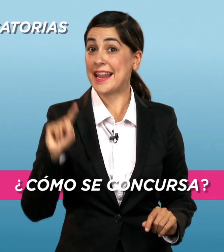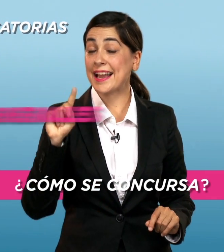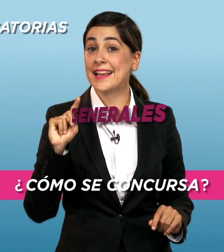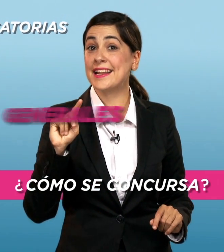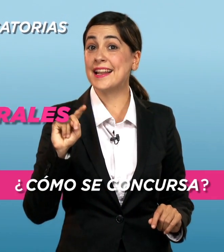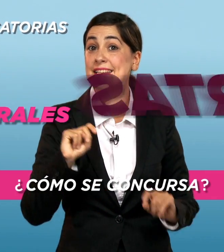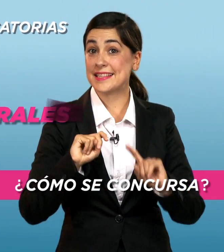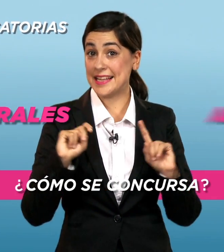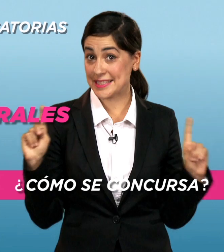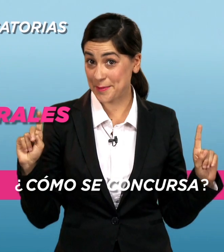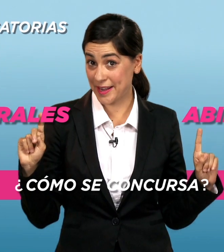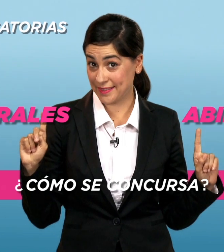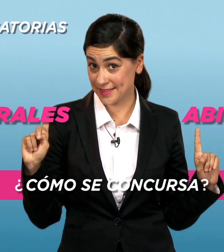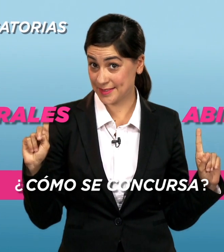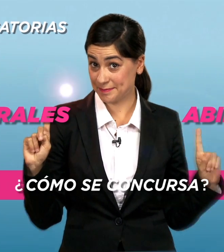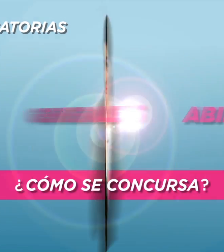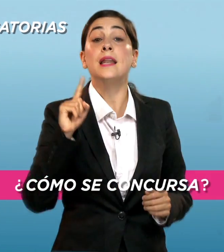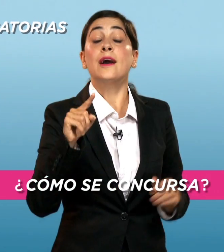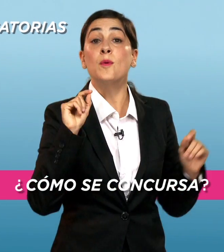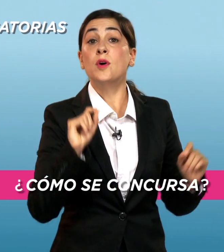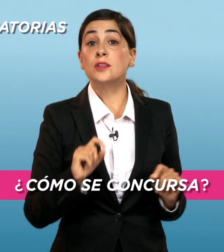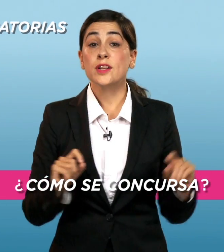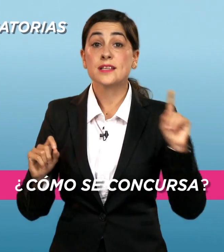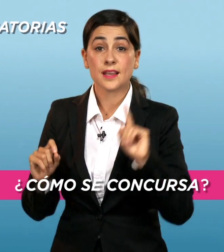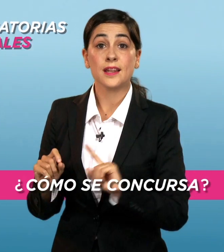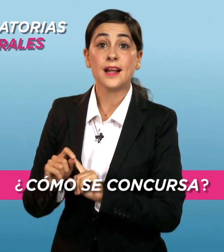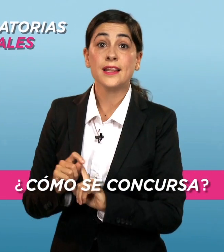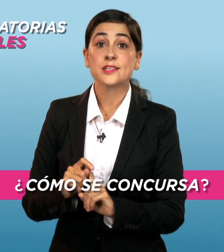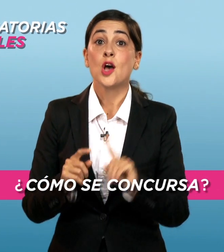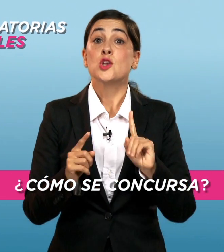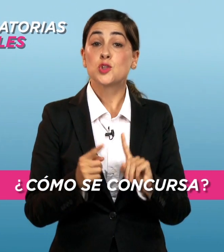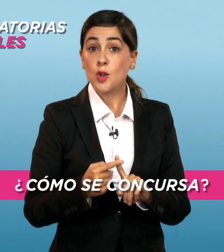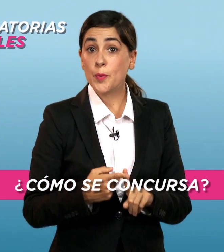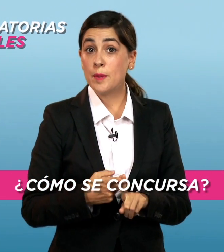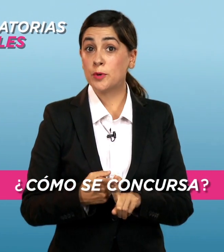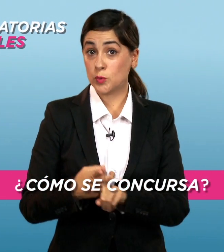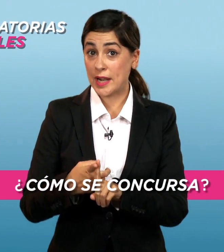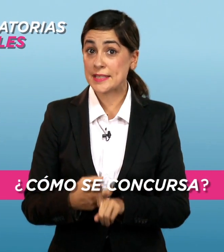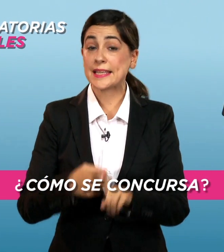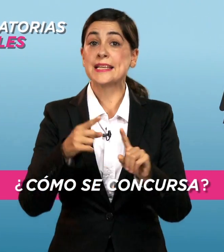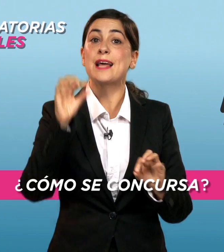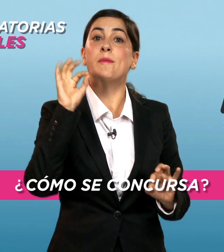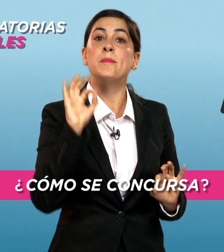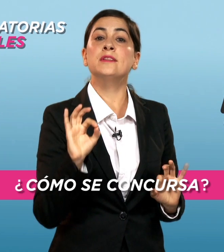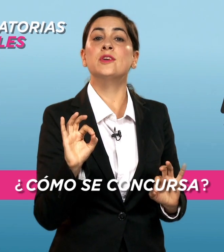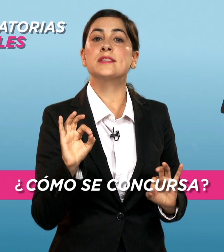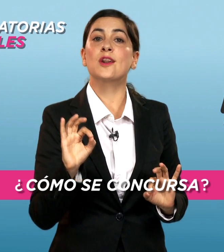las generales y las abiertas. En las convocatorias generales solo pueden postularse quienes al momento de hacerlo